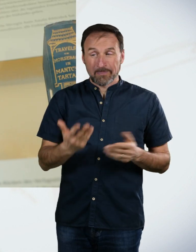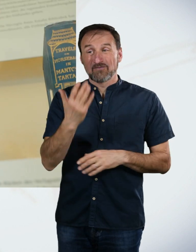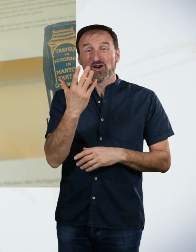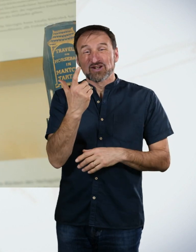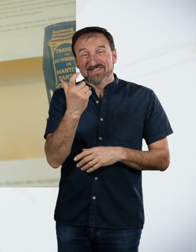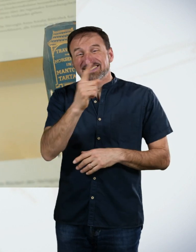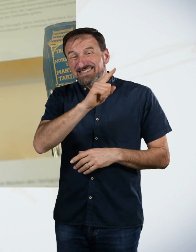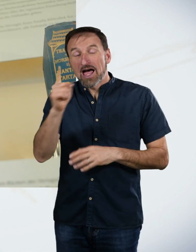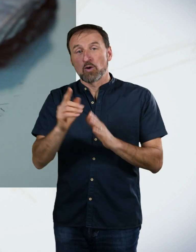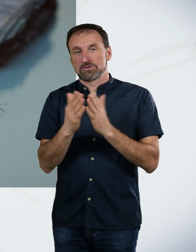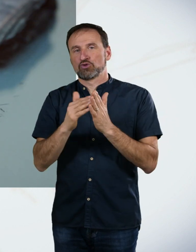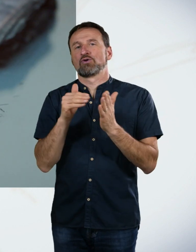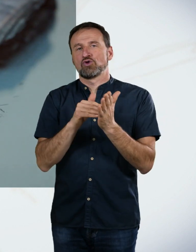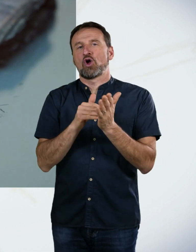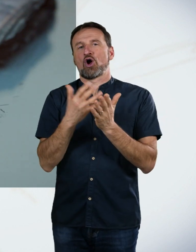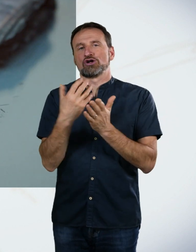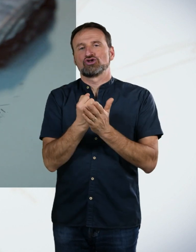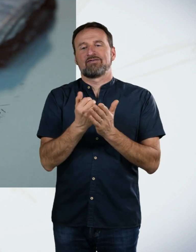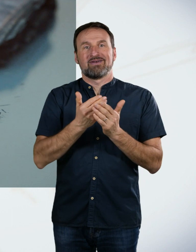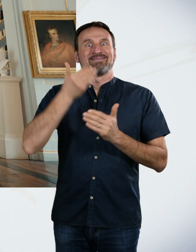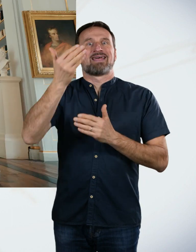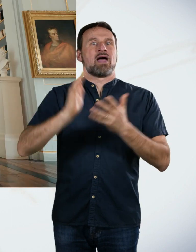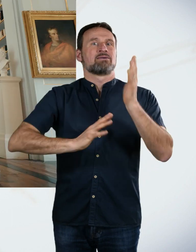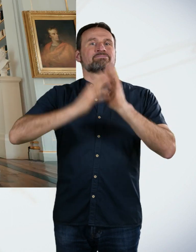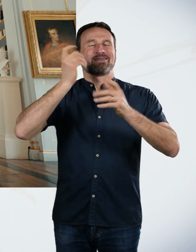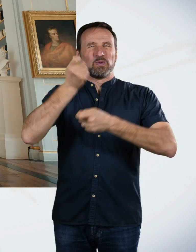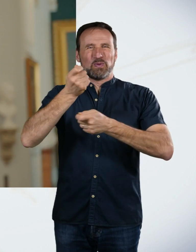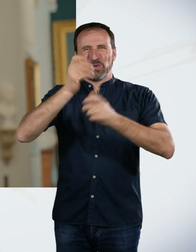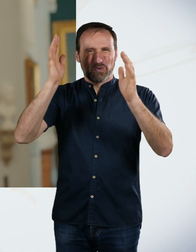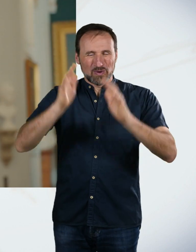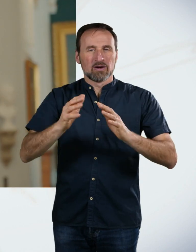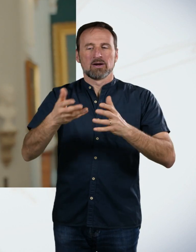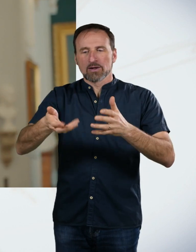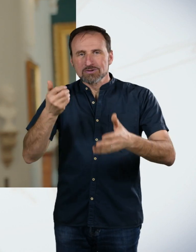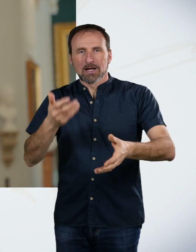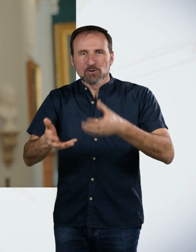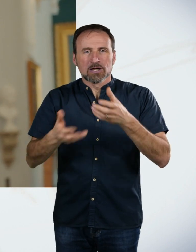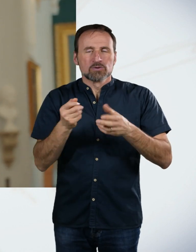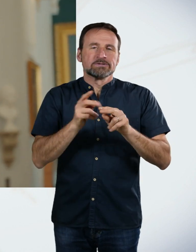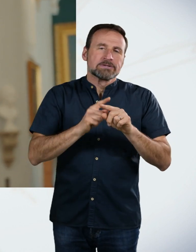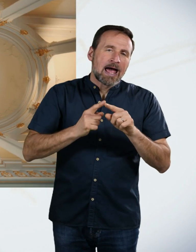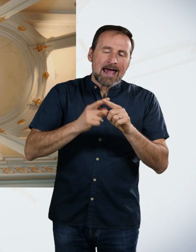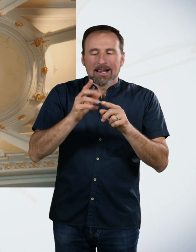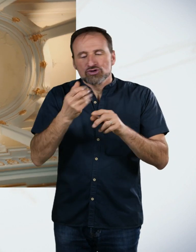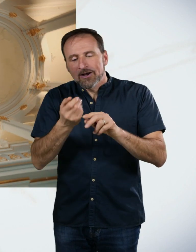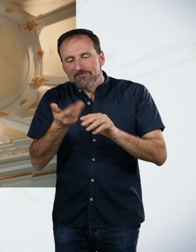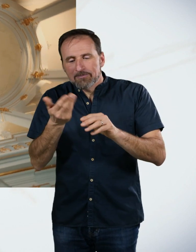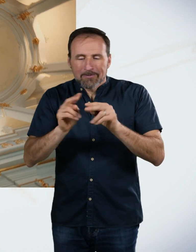Brandschutt bergen können. Diese Bücher können wir zum Teil restaurieren. Der Herr Hageböck hat uns ein bisschen was über den Saal erzählt und auch